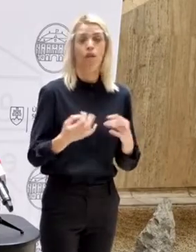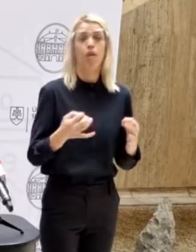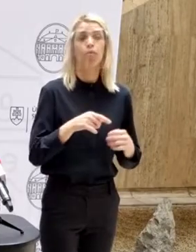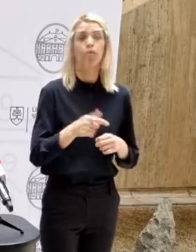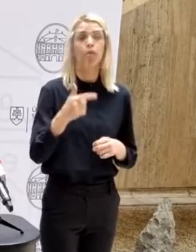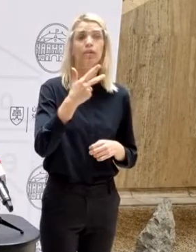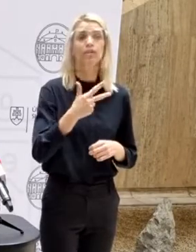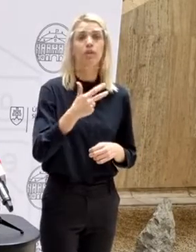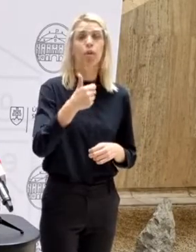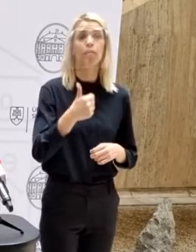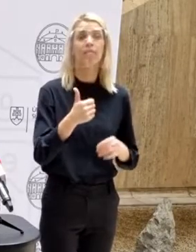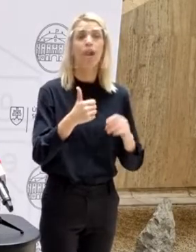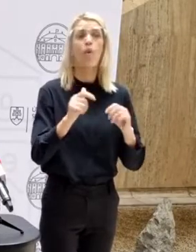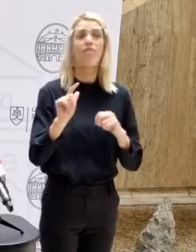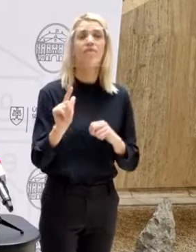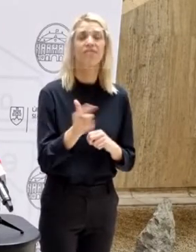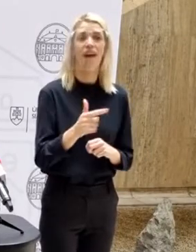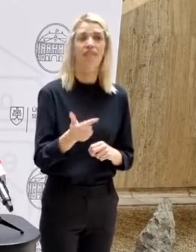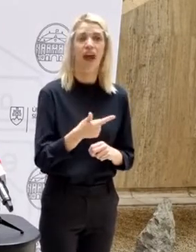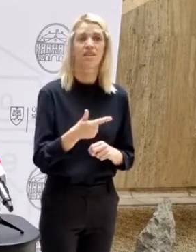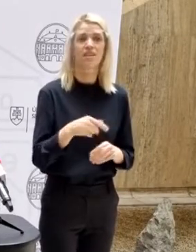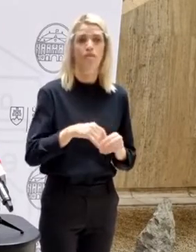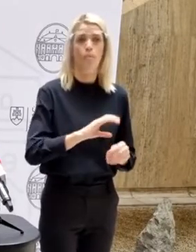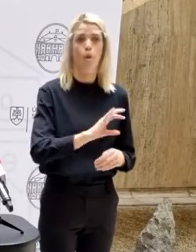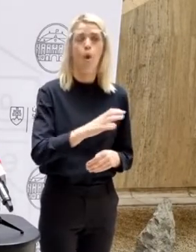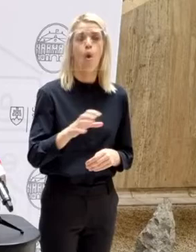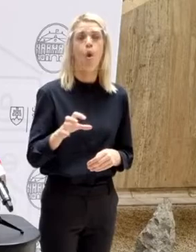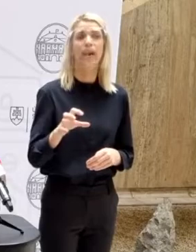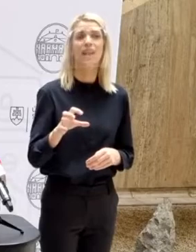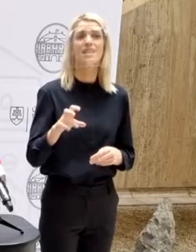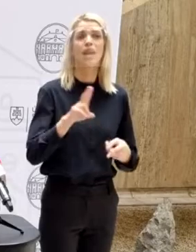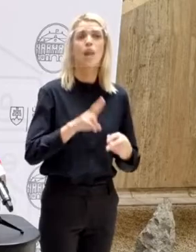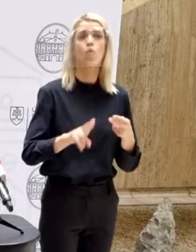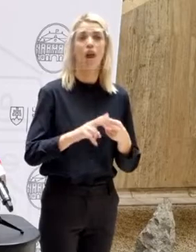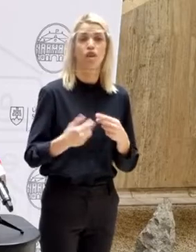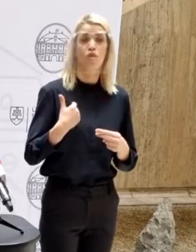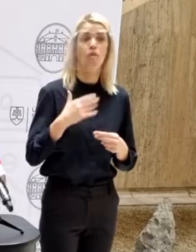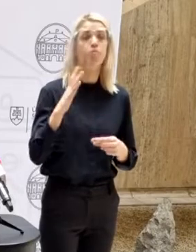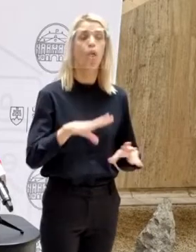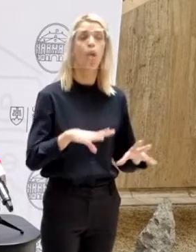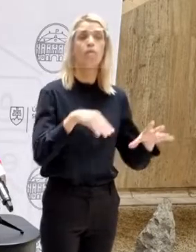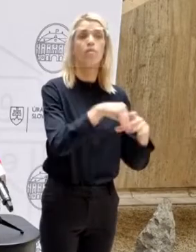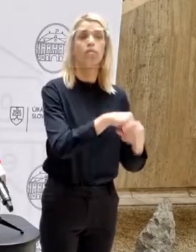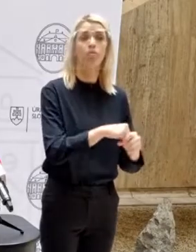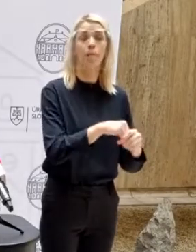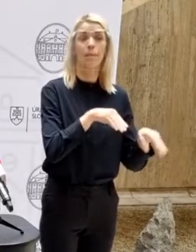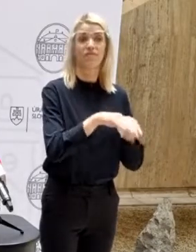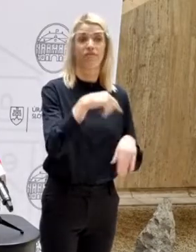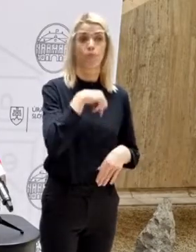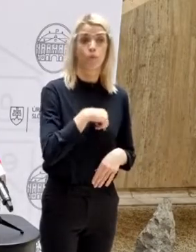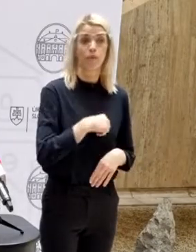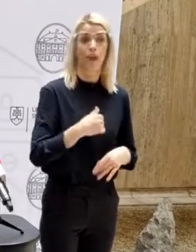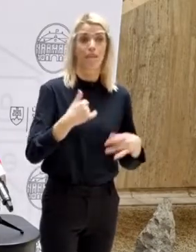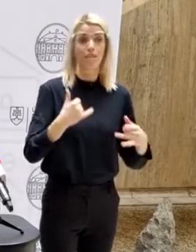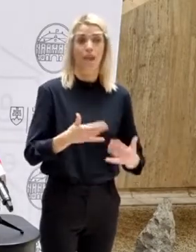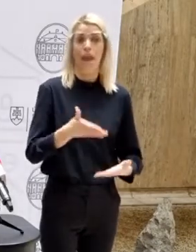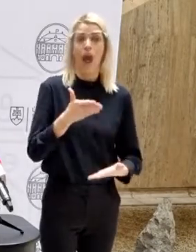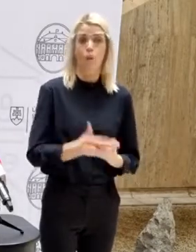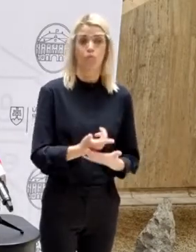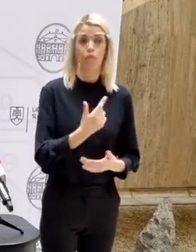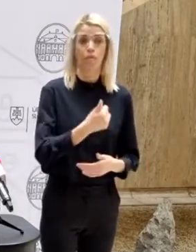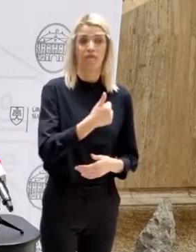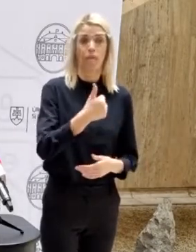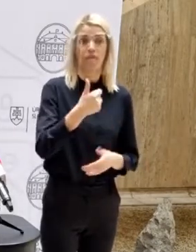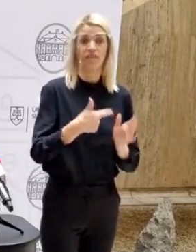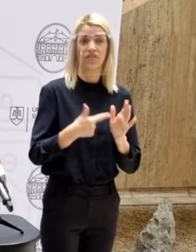31.12. okresný úrady odbor školstva patril pod ministerstvo vnútra a teraz od 1.1. už patria pod nás ako ministerstvo